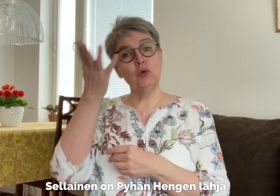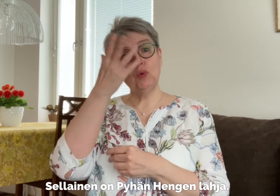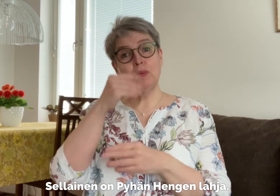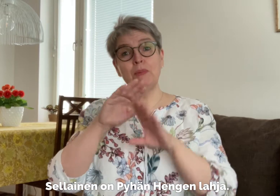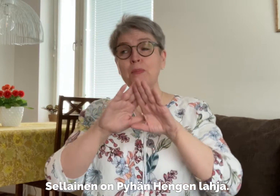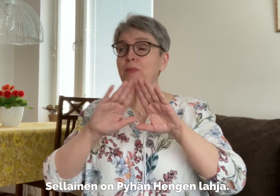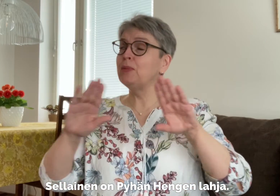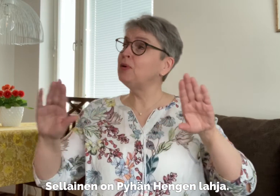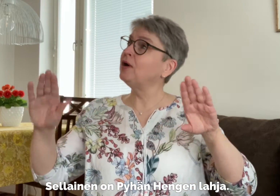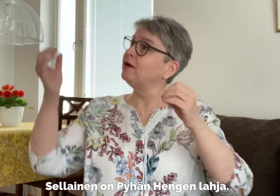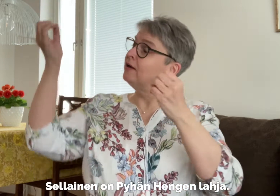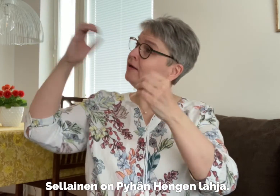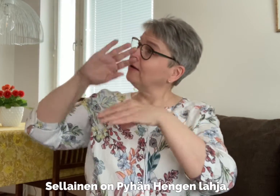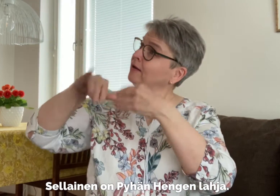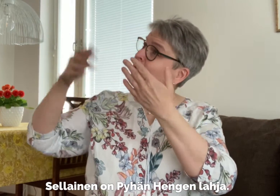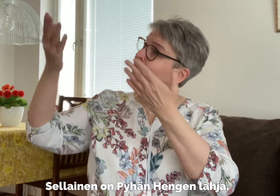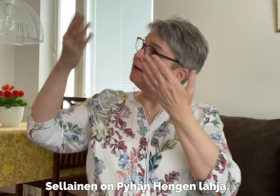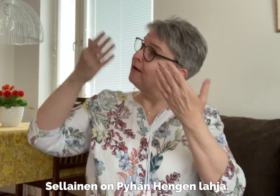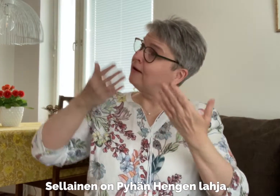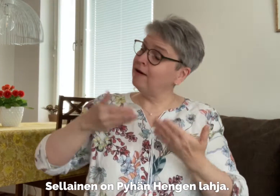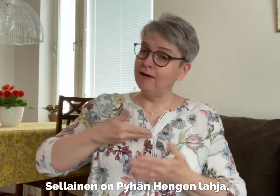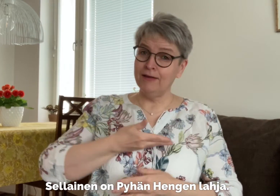Sellainen on pyhän hengen lahja.